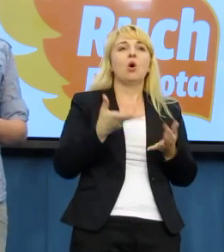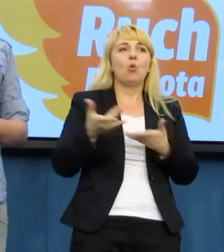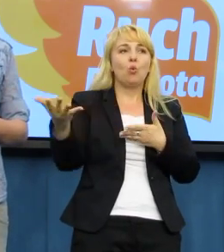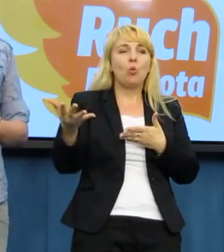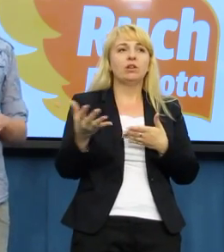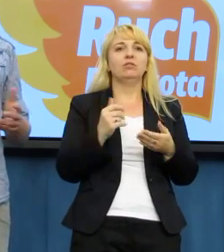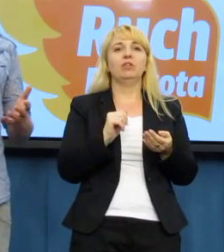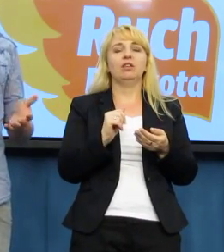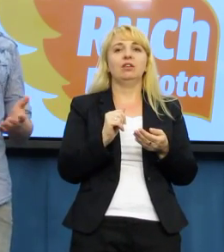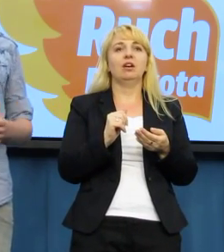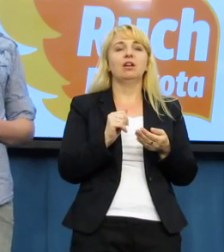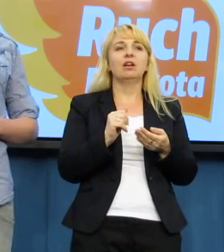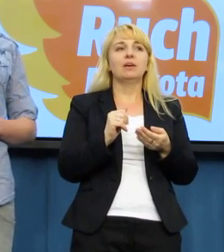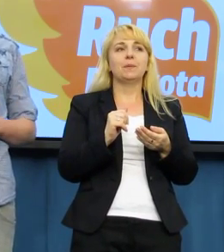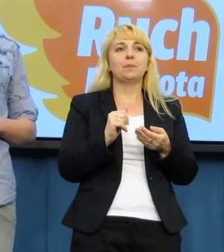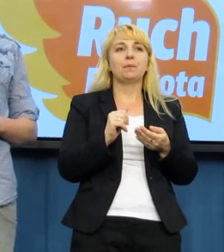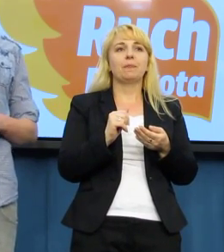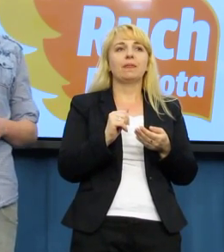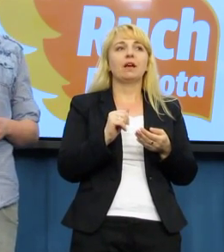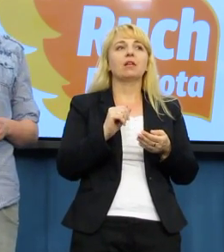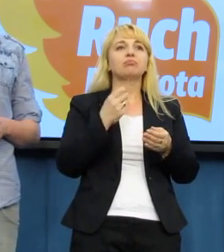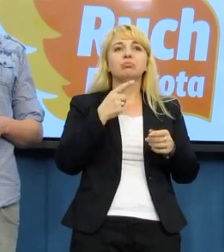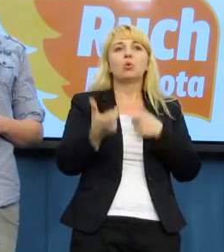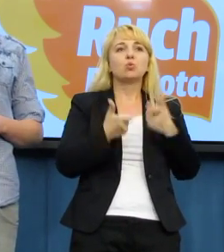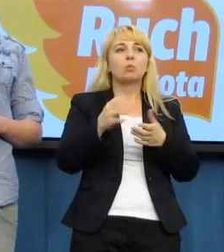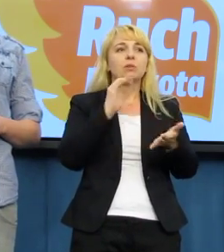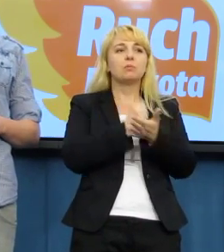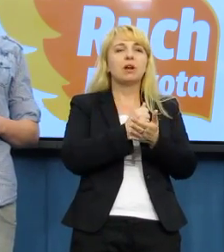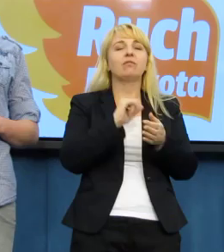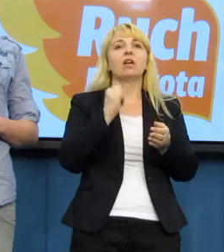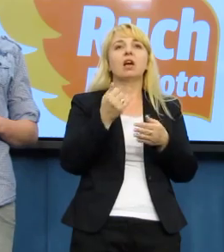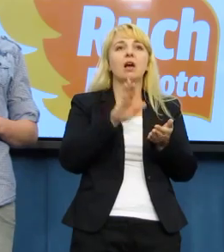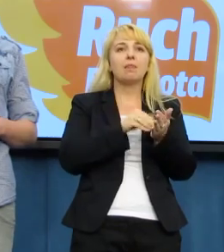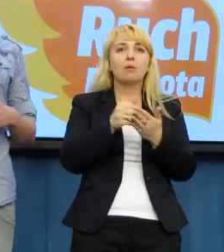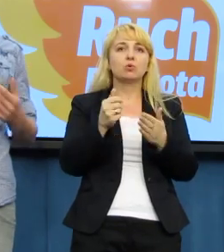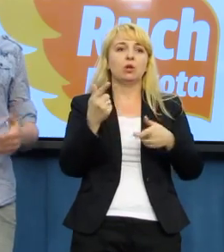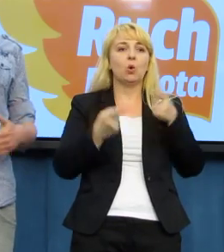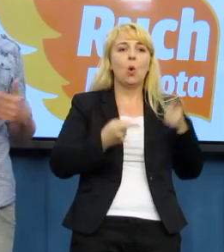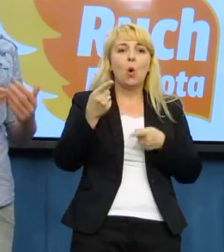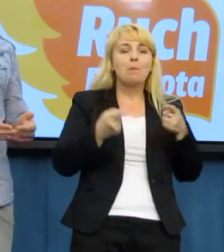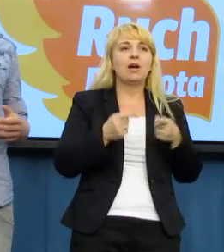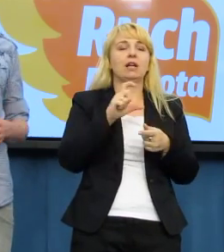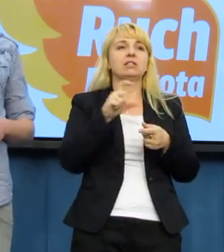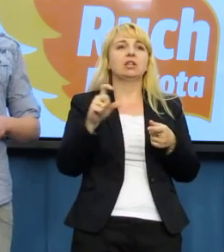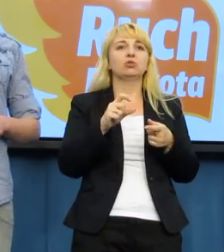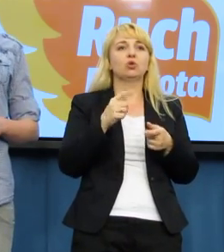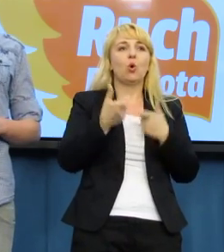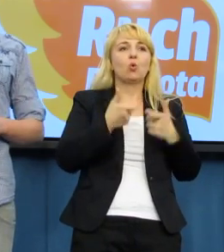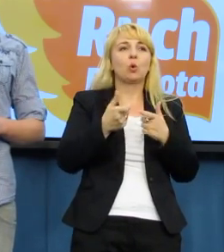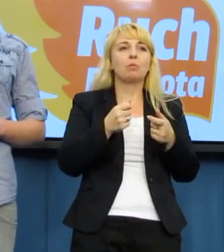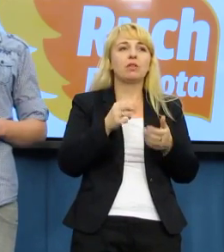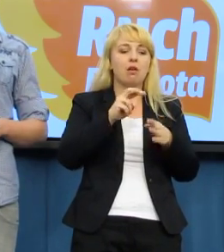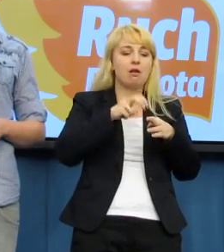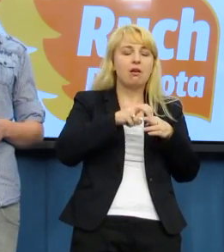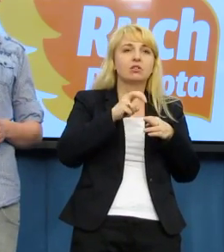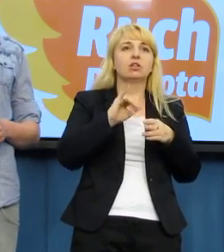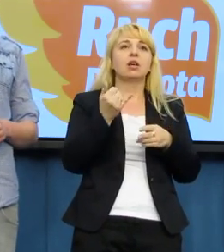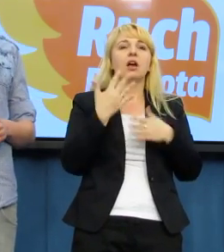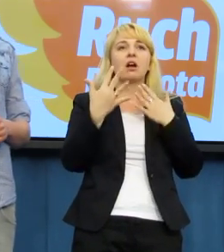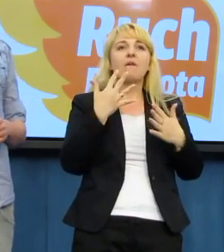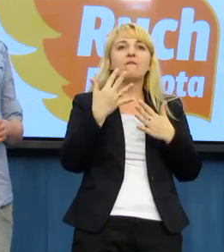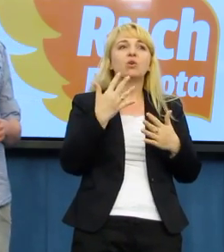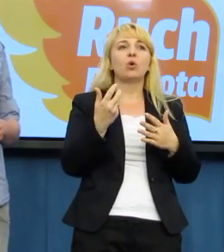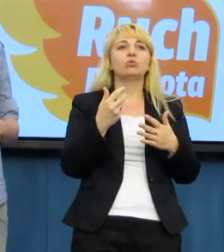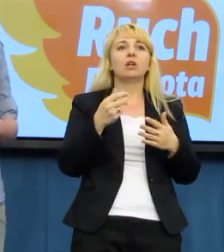procedur prawnych i medycznych, jeżeli chodzi o operacje i zabiegi dotyczące potwierdzenia płci u